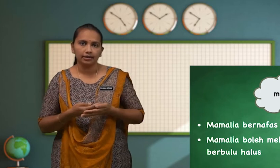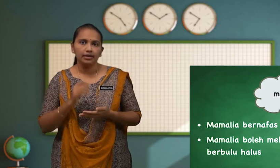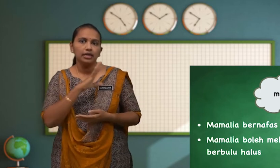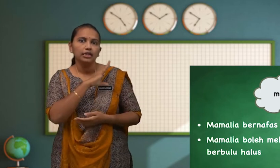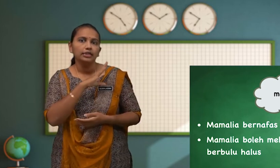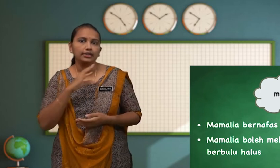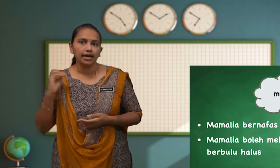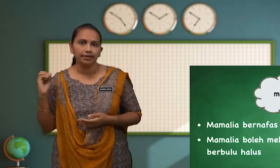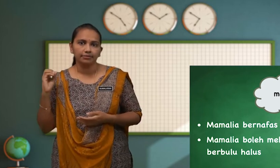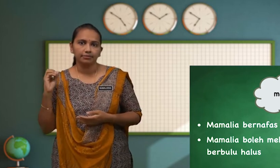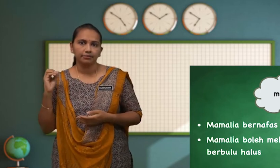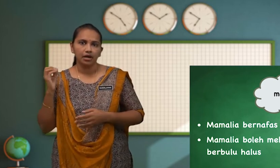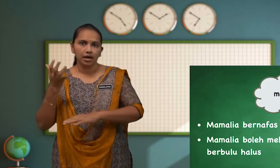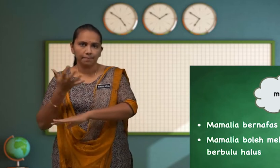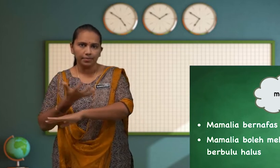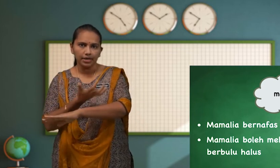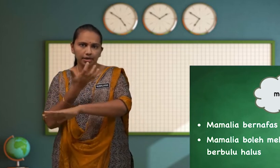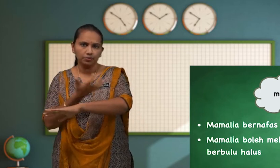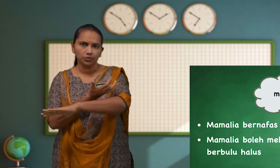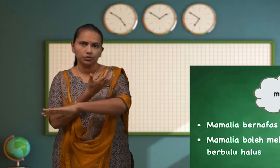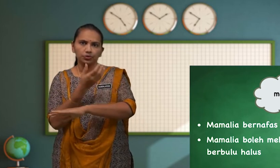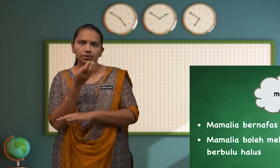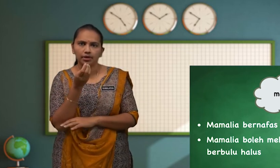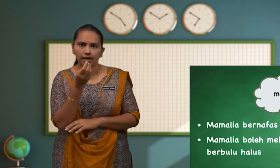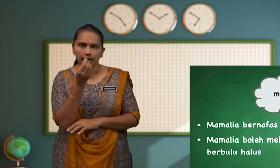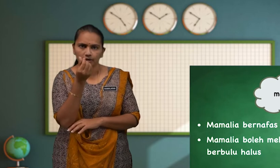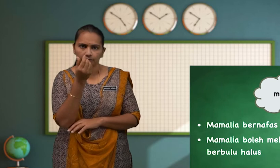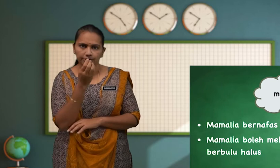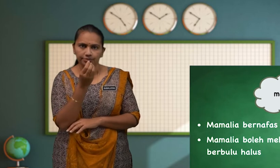Dan Berbulu Halus